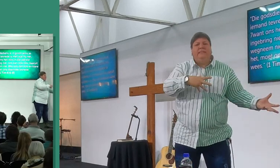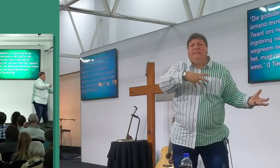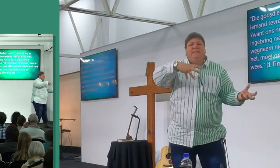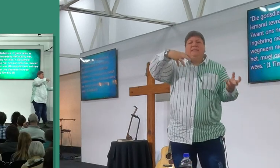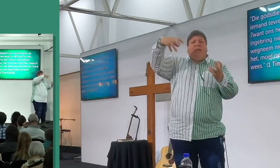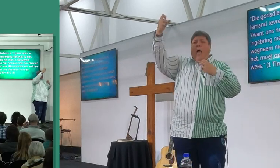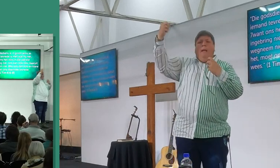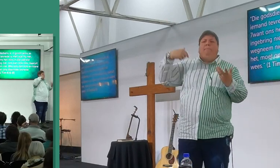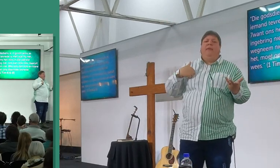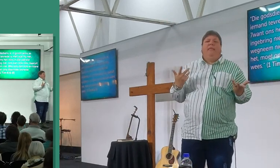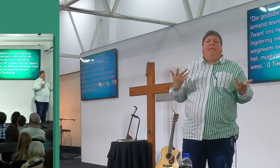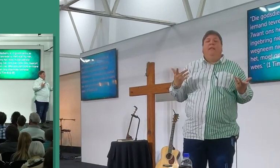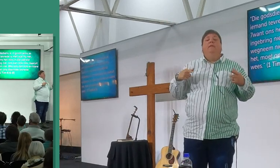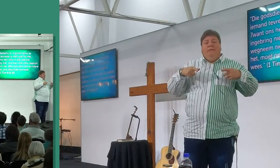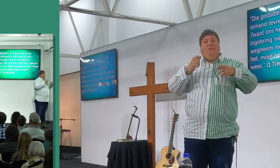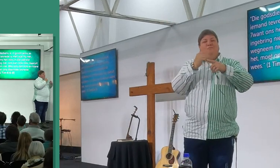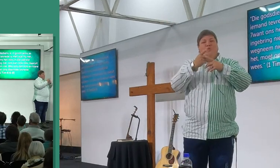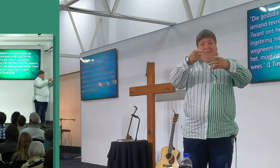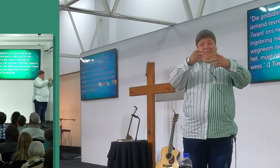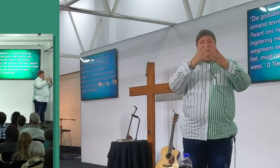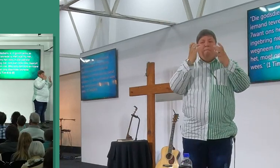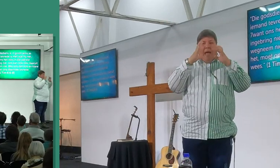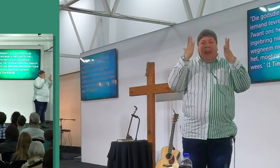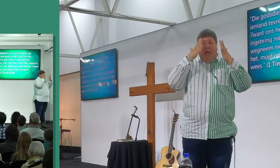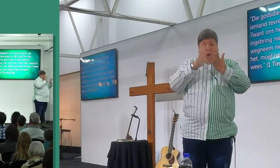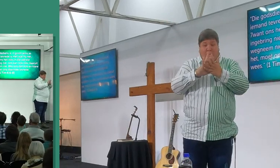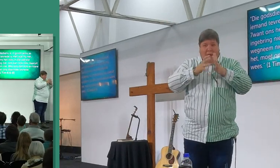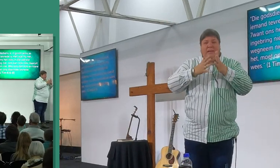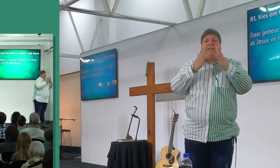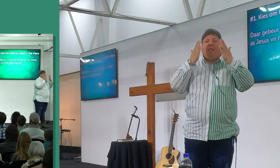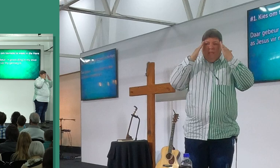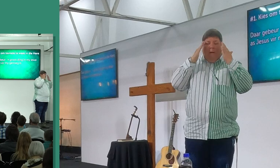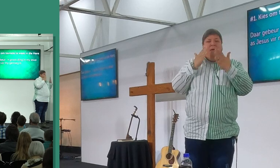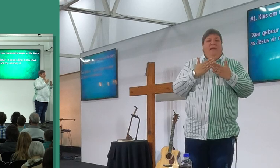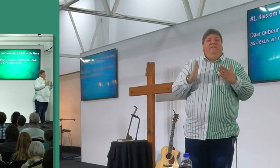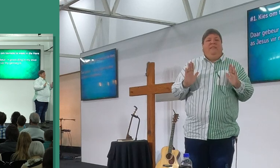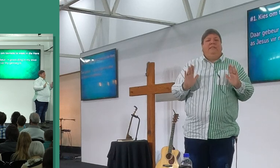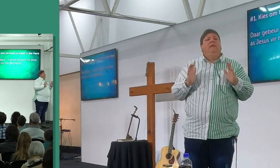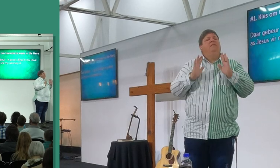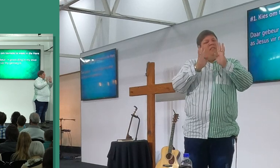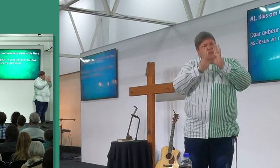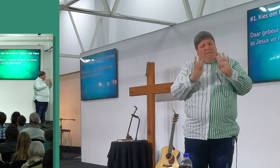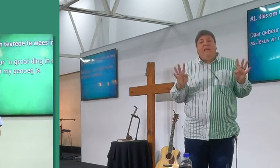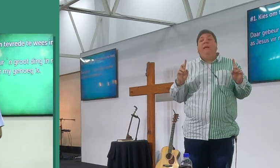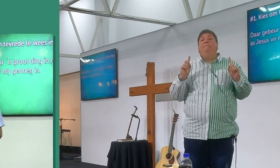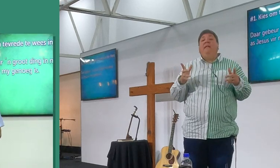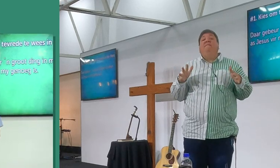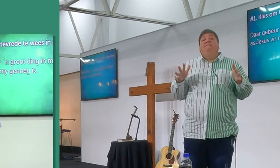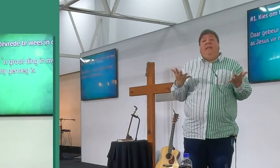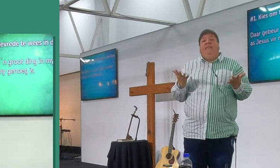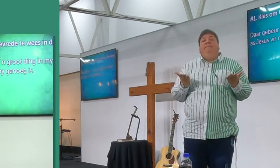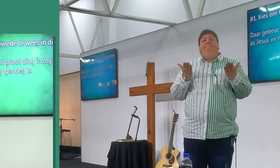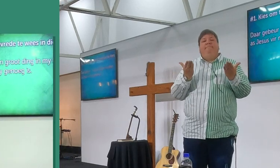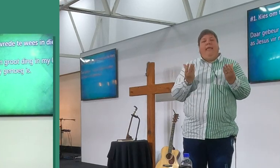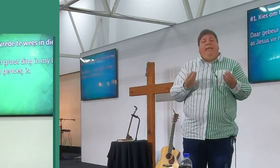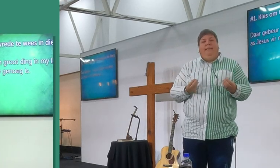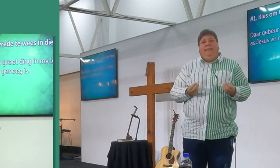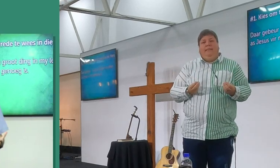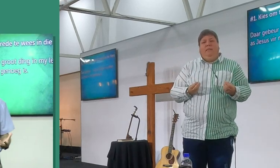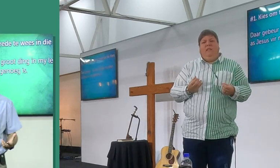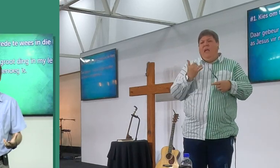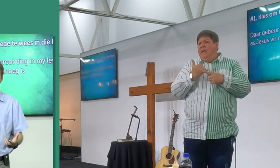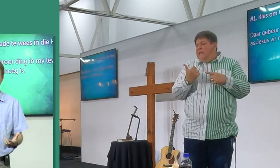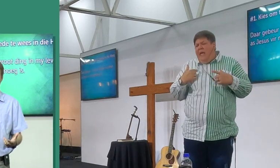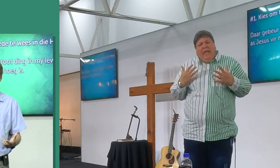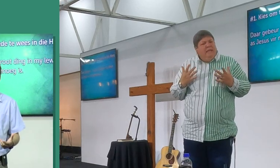dankbare hart begin, ek moet tevrede wees, ek moet tevrede wees, ek moet tevrede wees, want, as ek nie